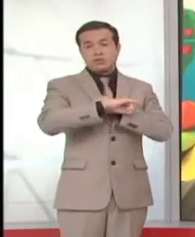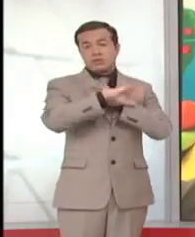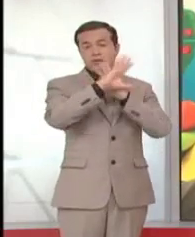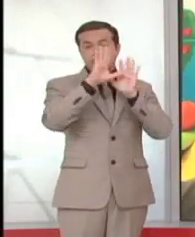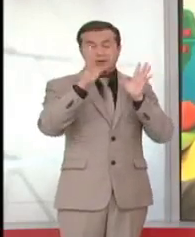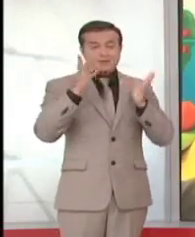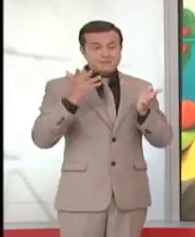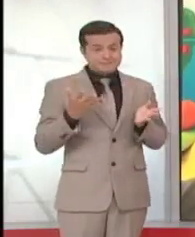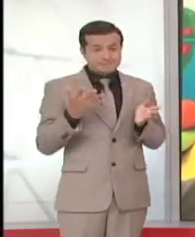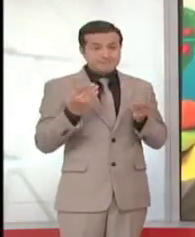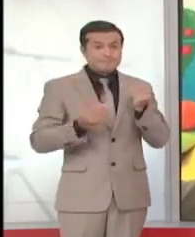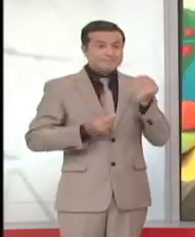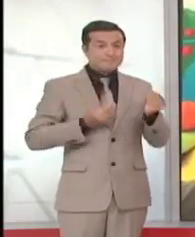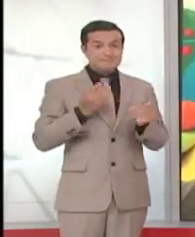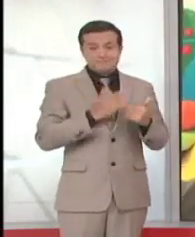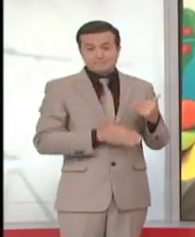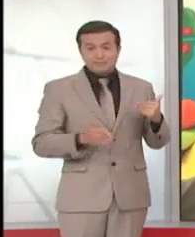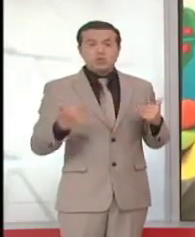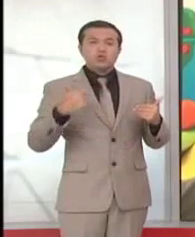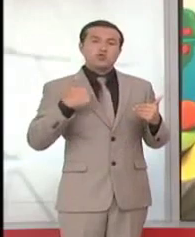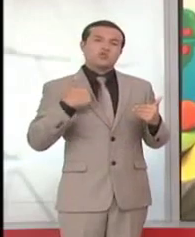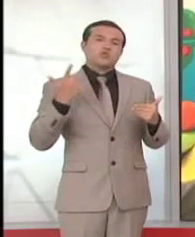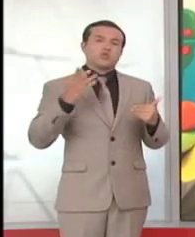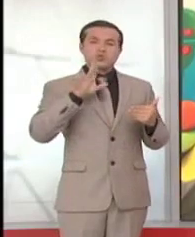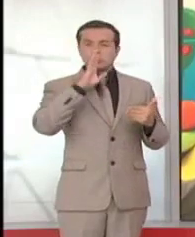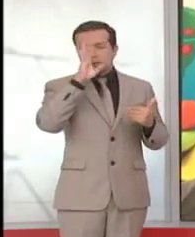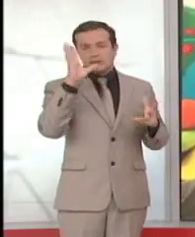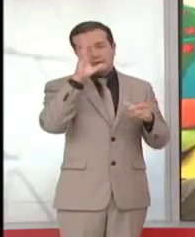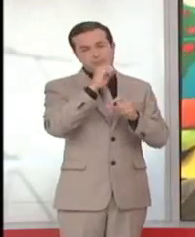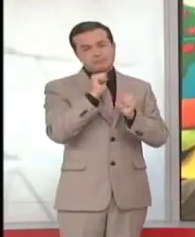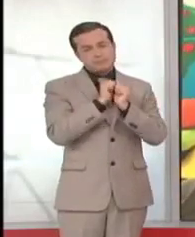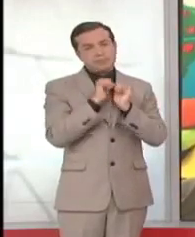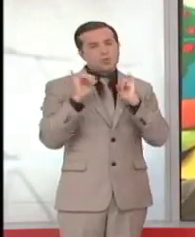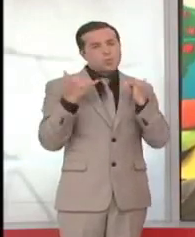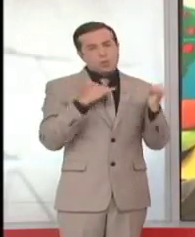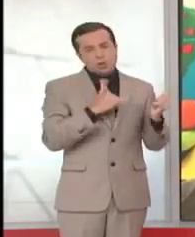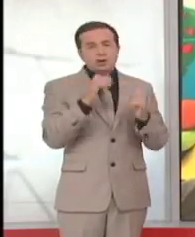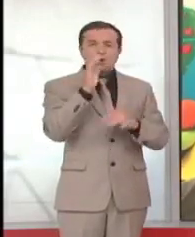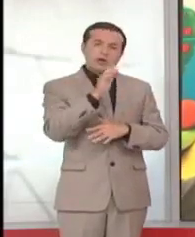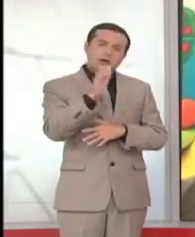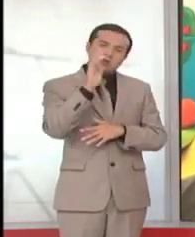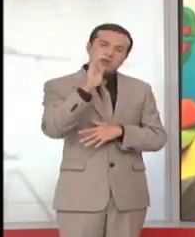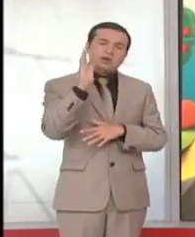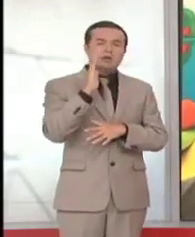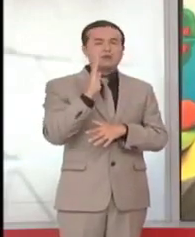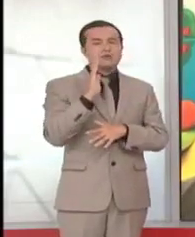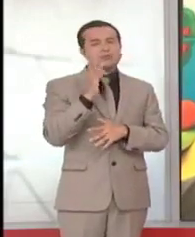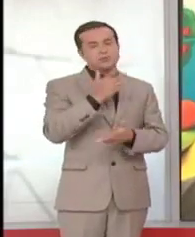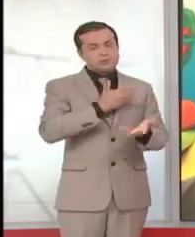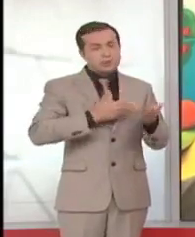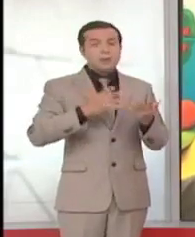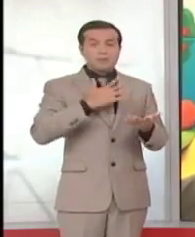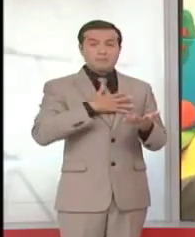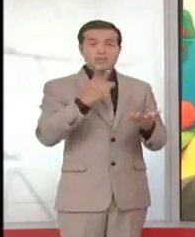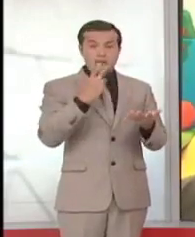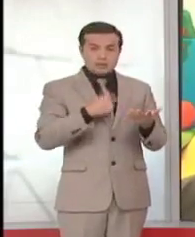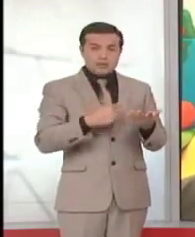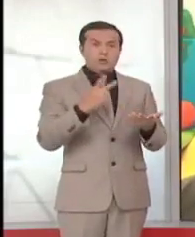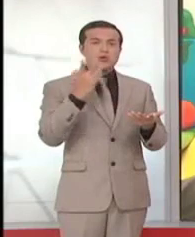Entonces, en ese trayecto yo estoy con él toda la noche jugando, cantándole, porque mi hijo, a pesar de tener su